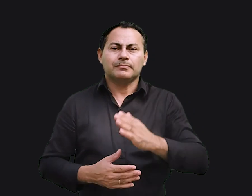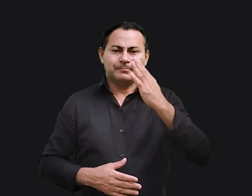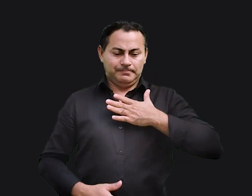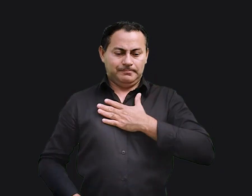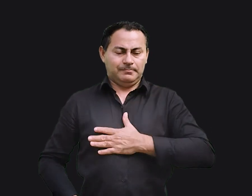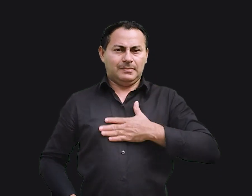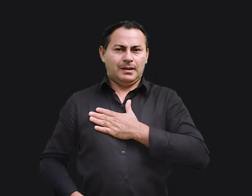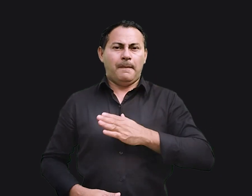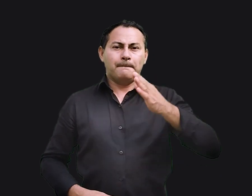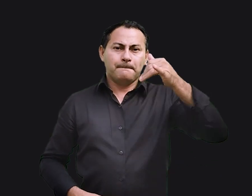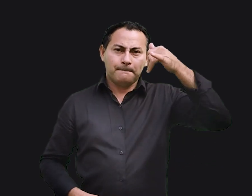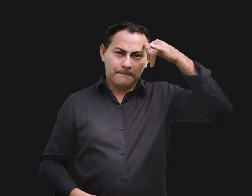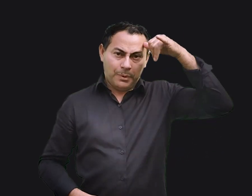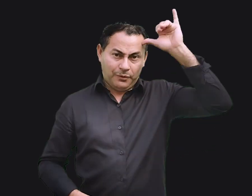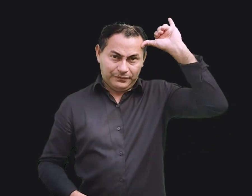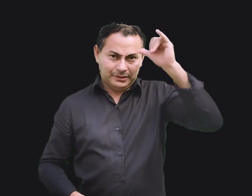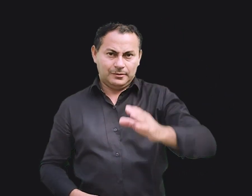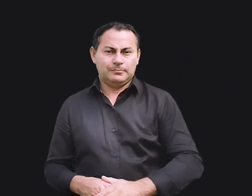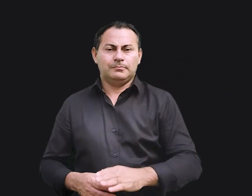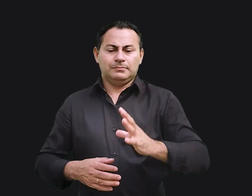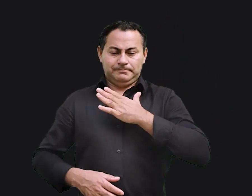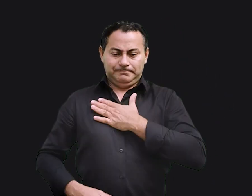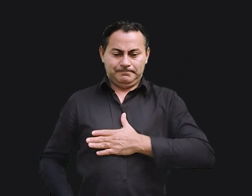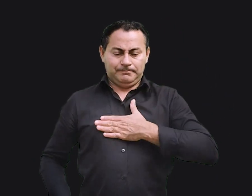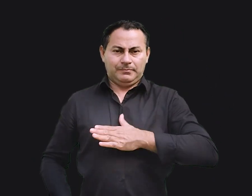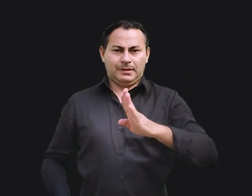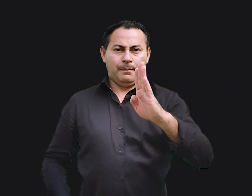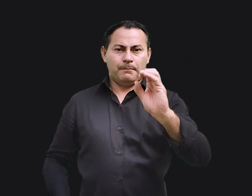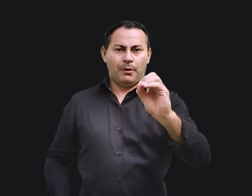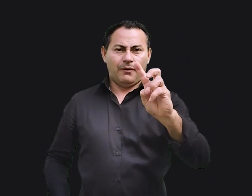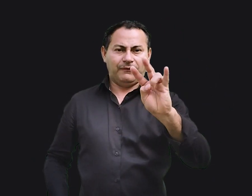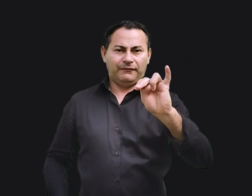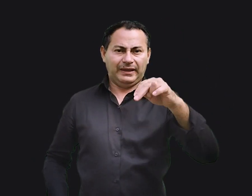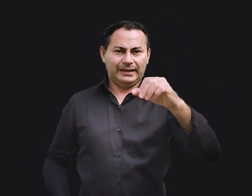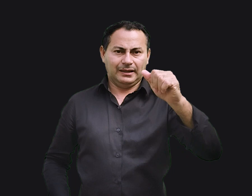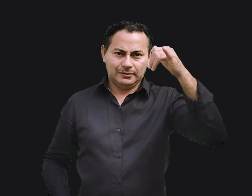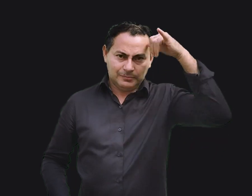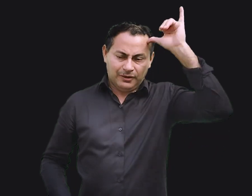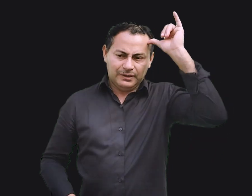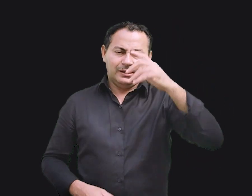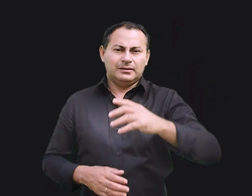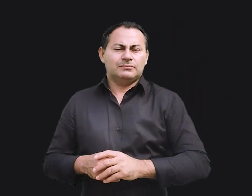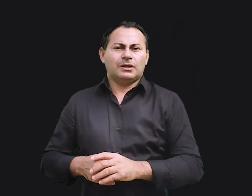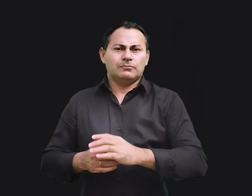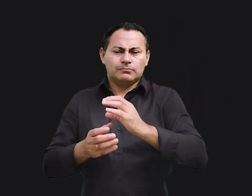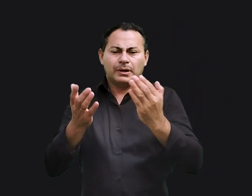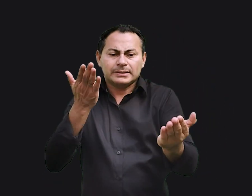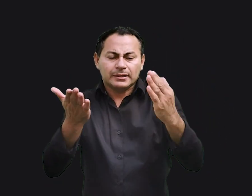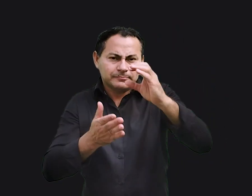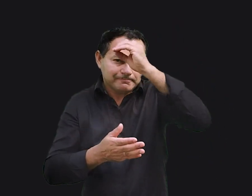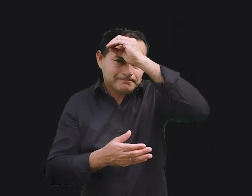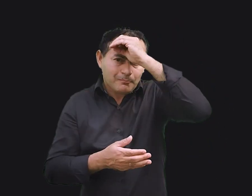satisfação bovina. A satisfação bovina está baseada na ignorância. A vaca não sabe que o mundo está